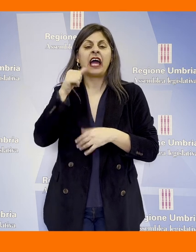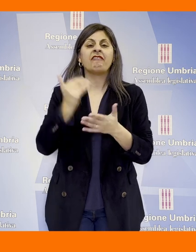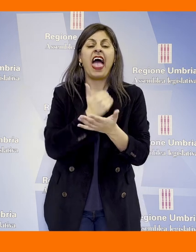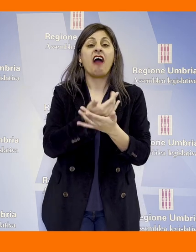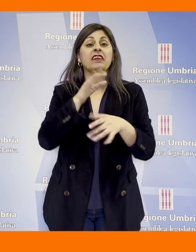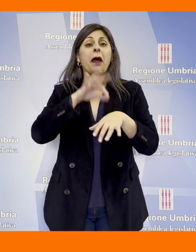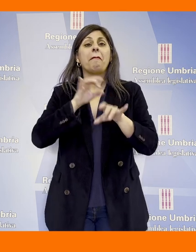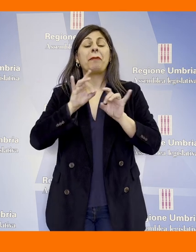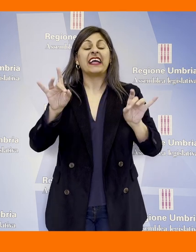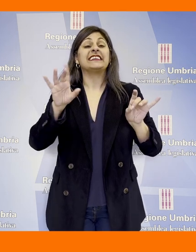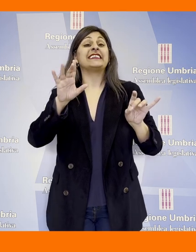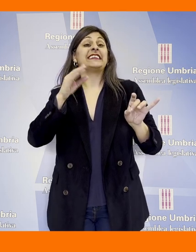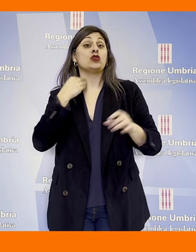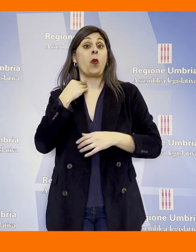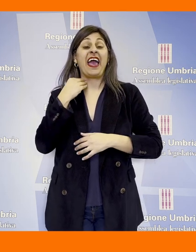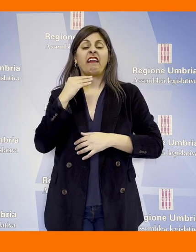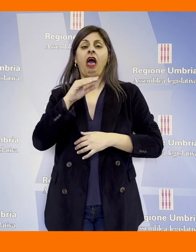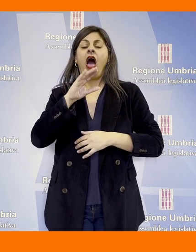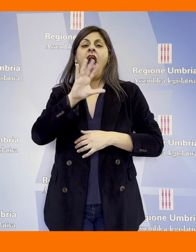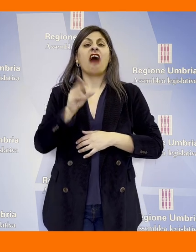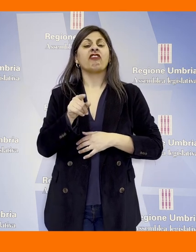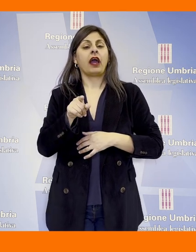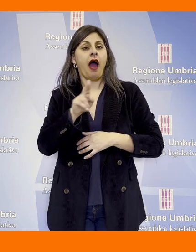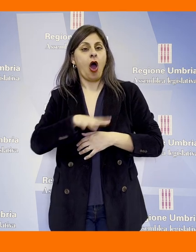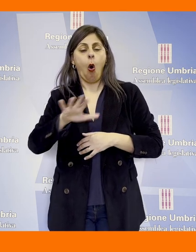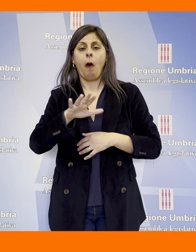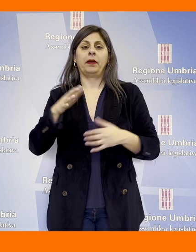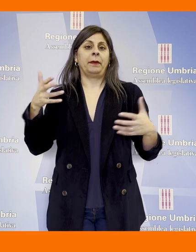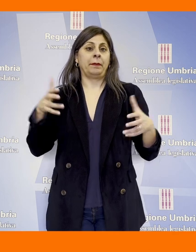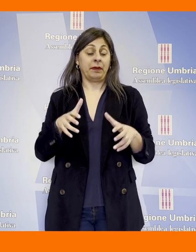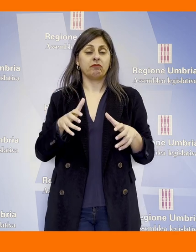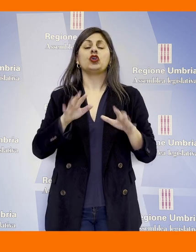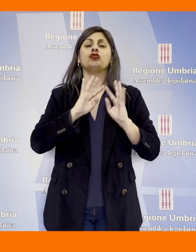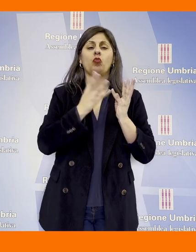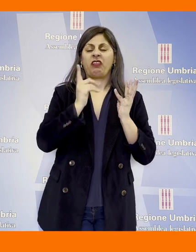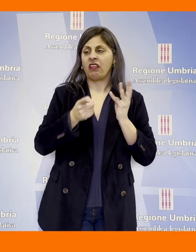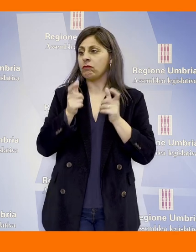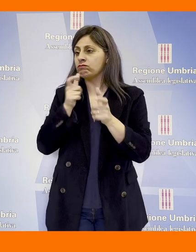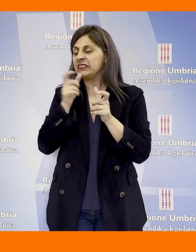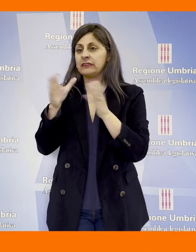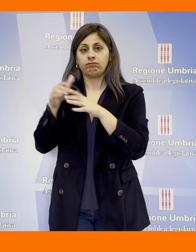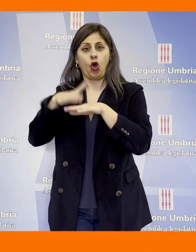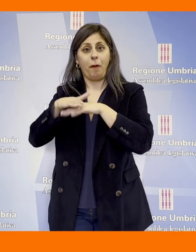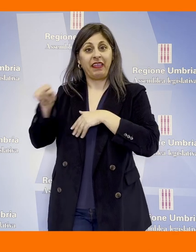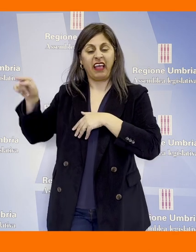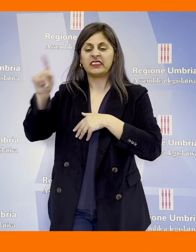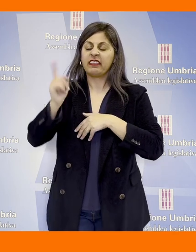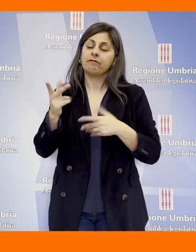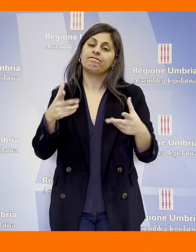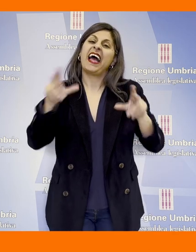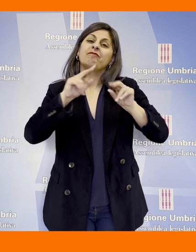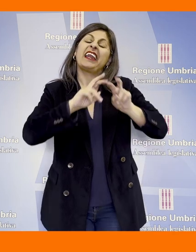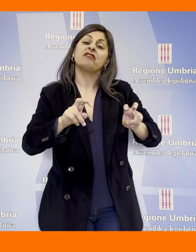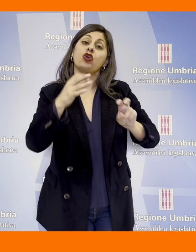contenere la diffusione della peste suina africana in Umbria. La giunta viene impegnata ad aprire un confronto con gli organismi competenti volto a una